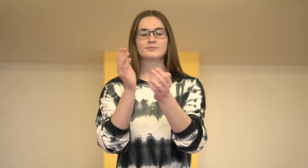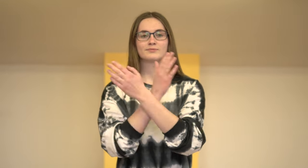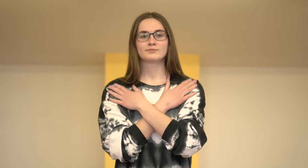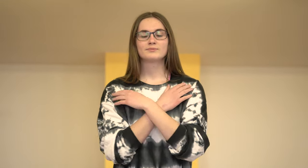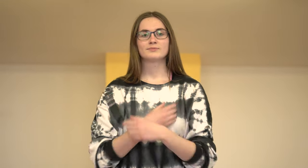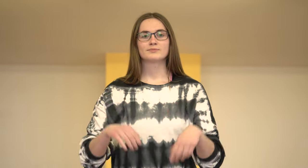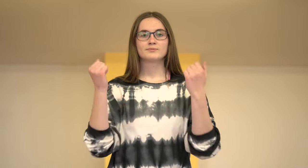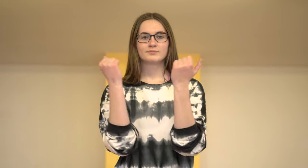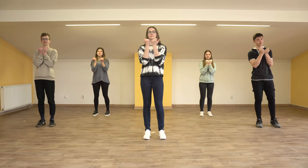vira